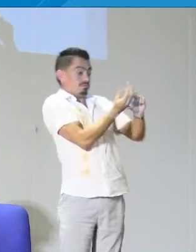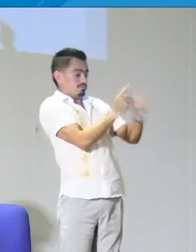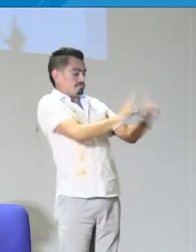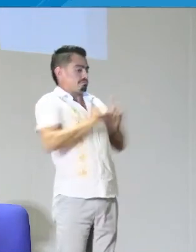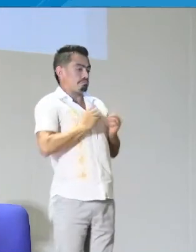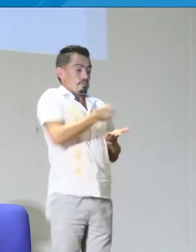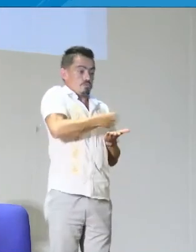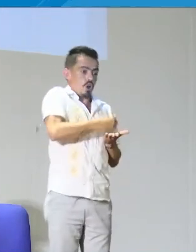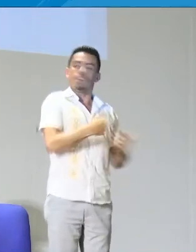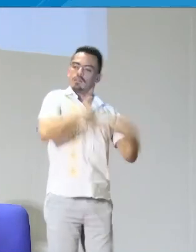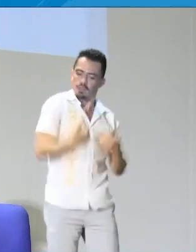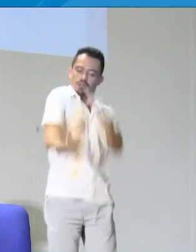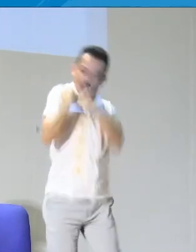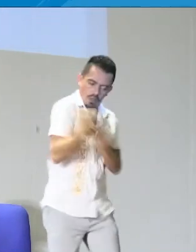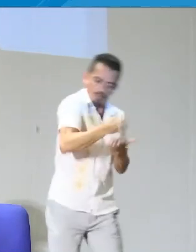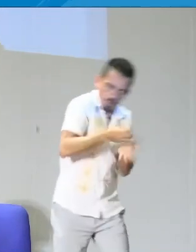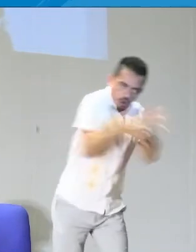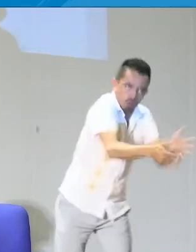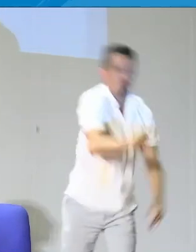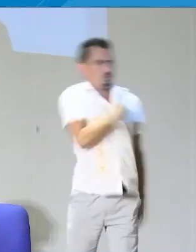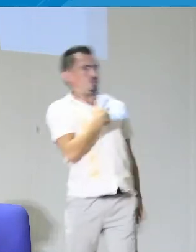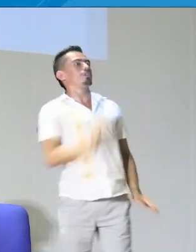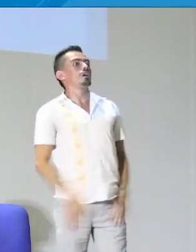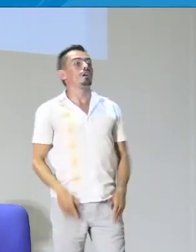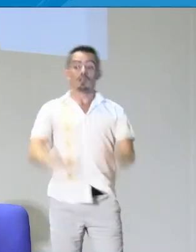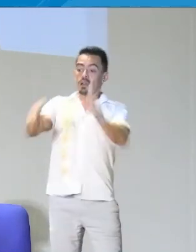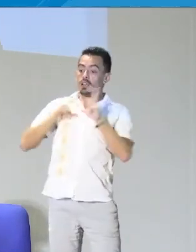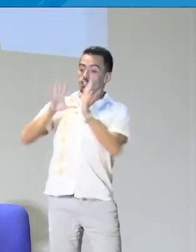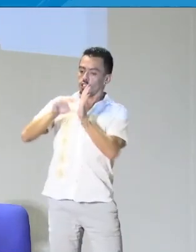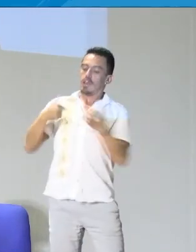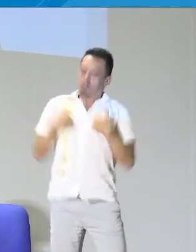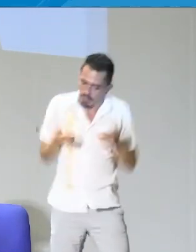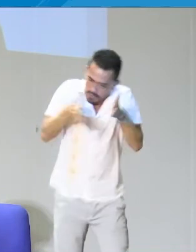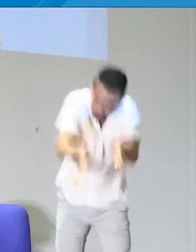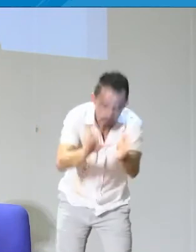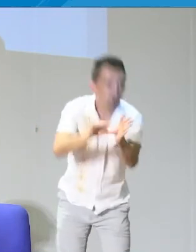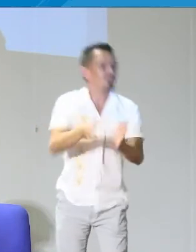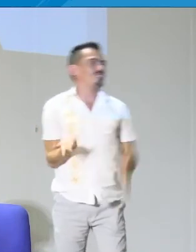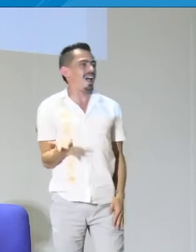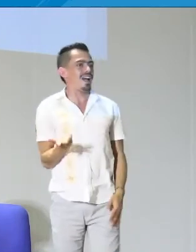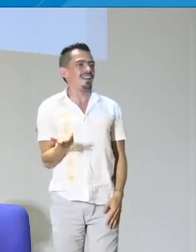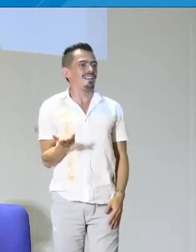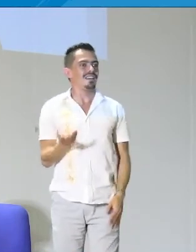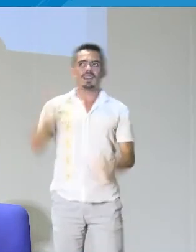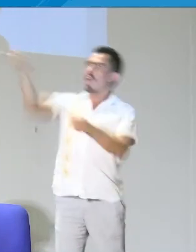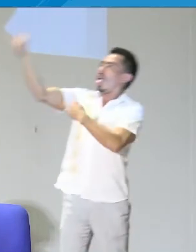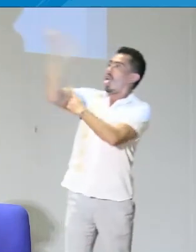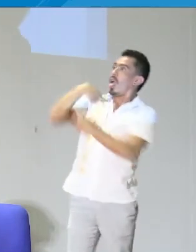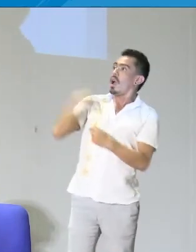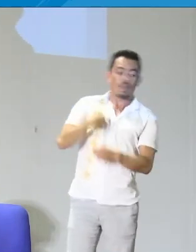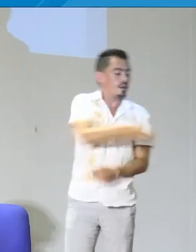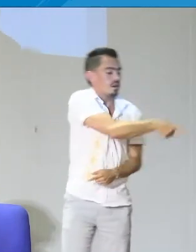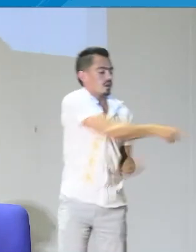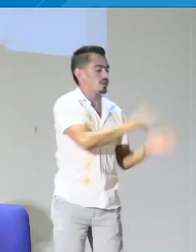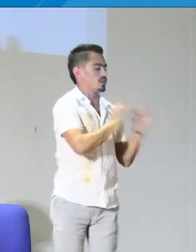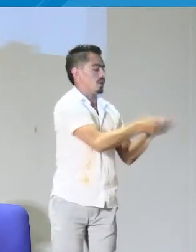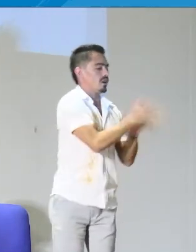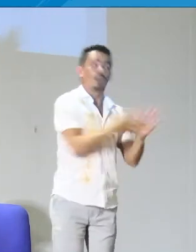eliminados. Esos estereotipos tienen que ser ajustados y reconocer al docente sordo como un docente